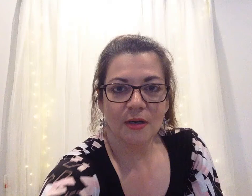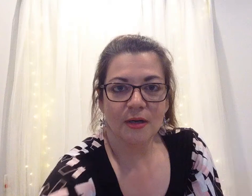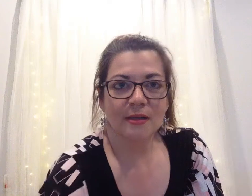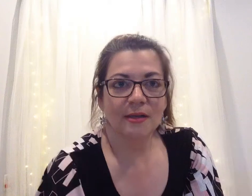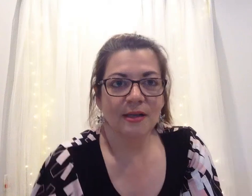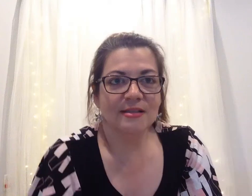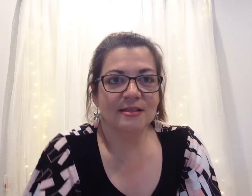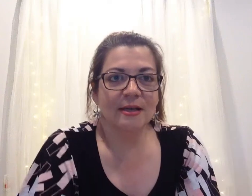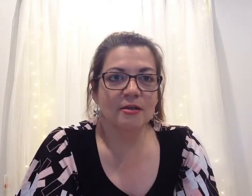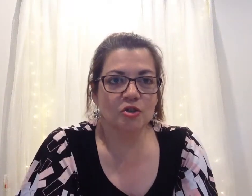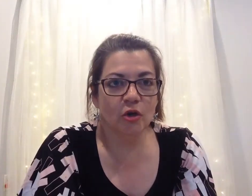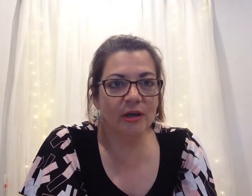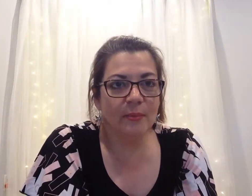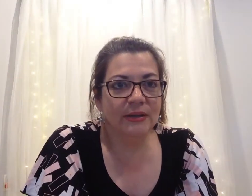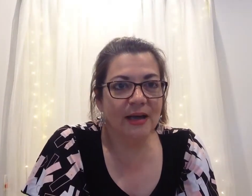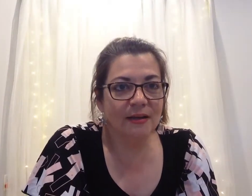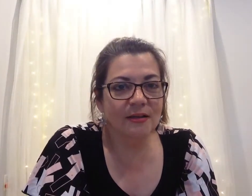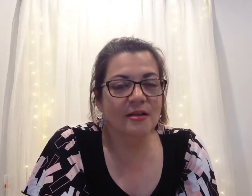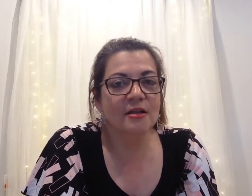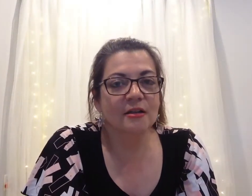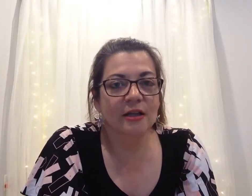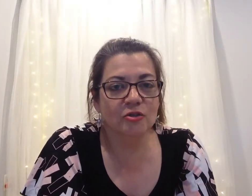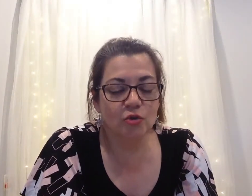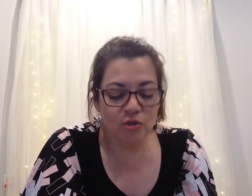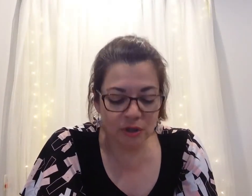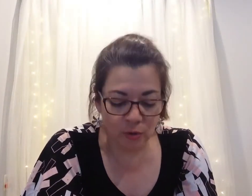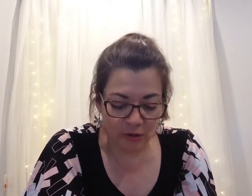Let's sing Soy Capitán de Susie Dorn.